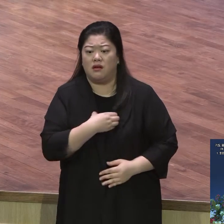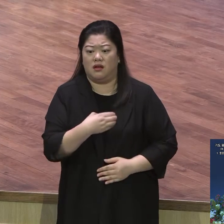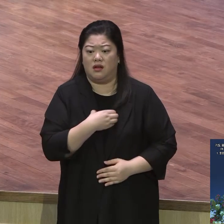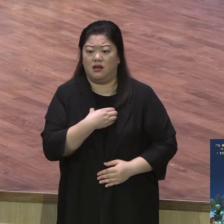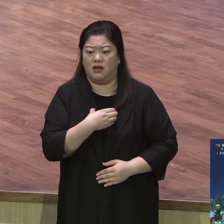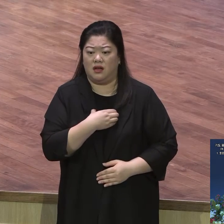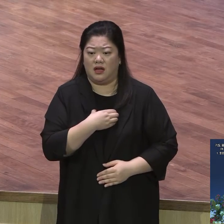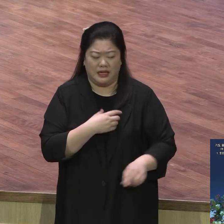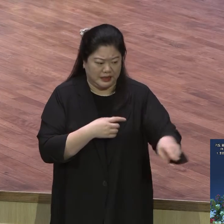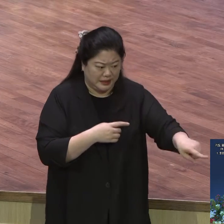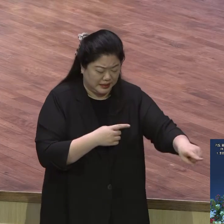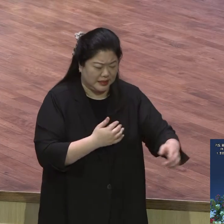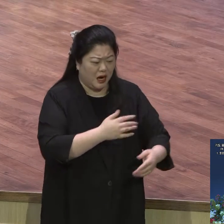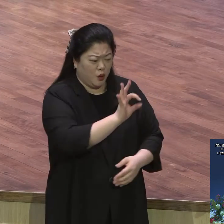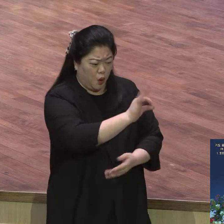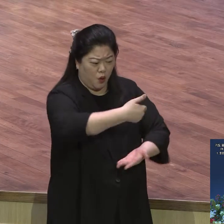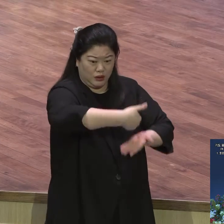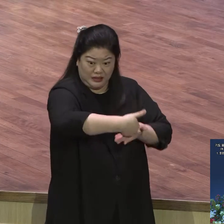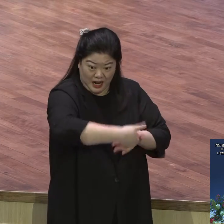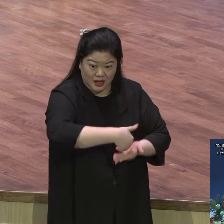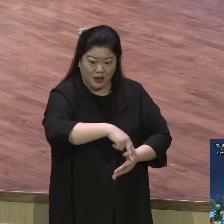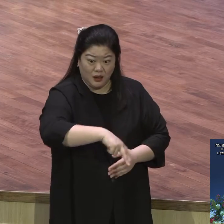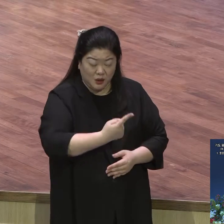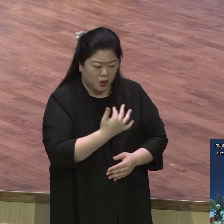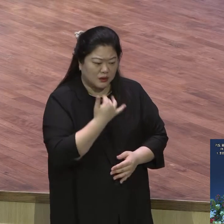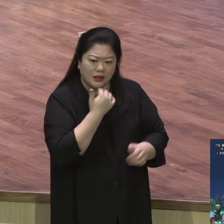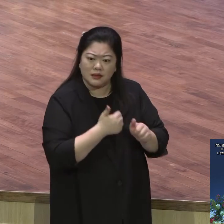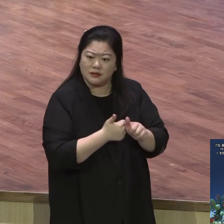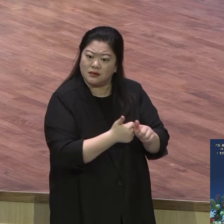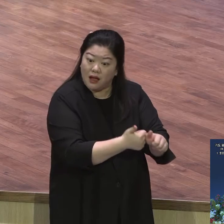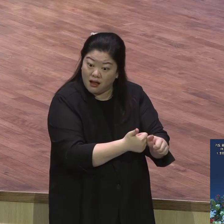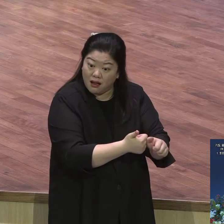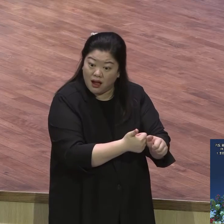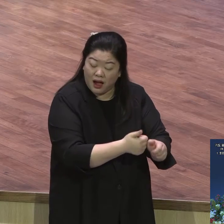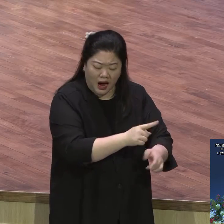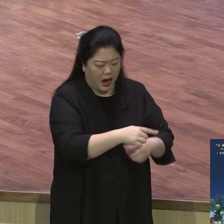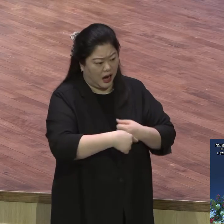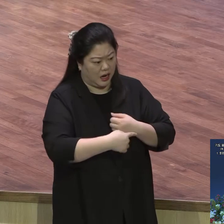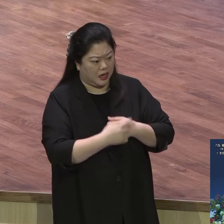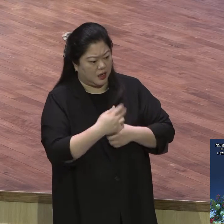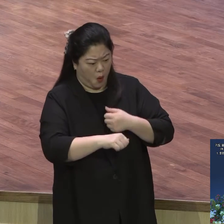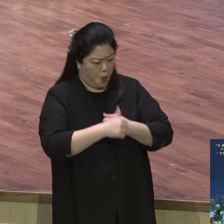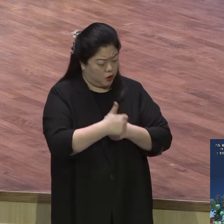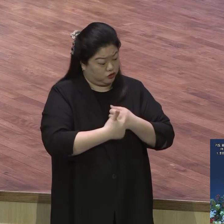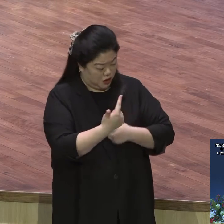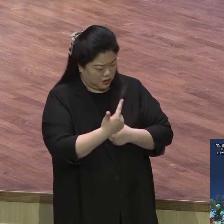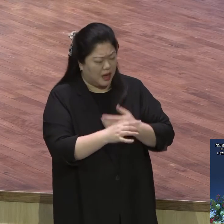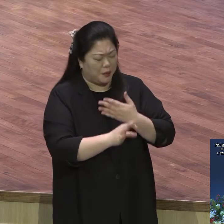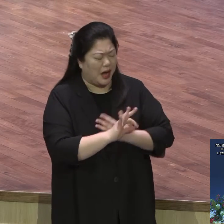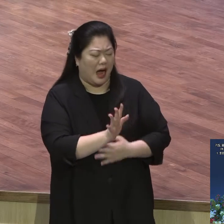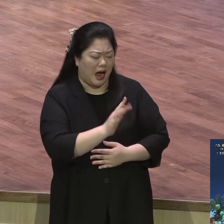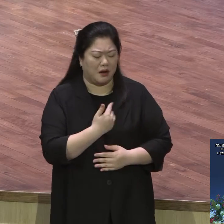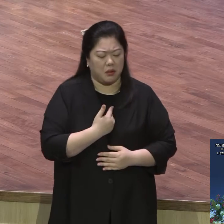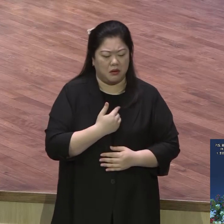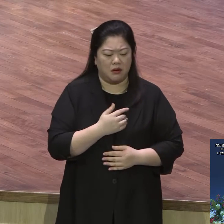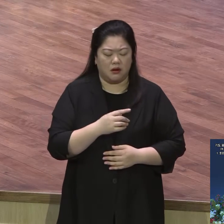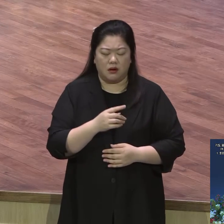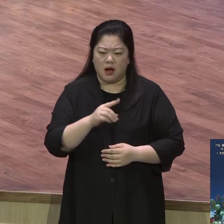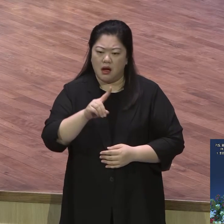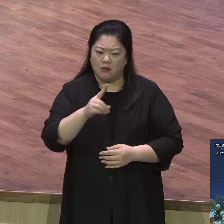위험하다고 신앙생활 정도가 초등학교 수준인데 신앙생활 정도가 중학교 수준인데 신앙생활 정도가 고등학교